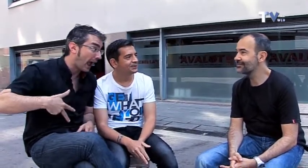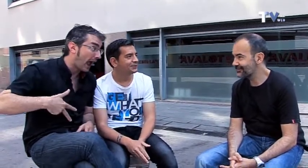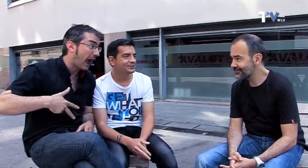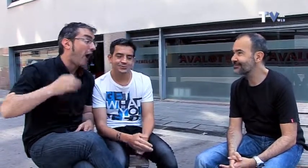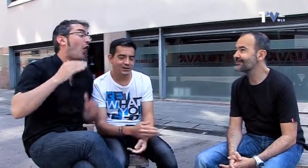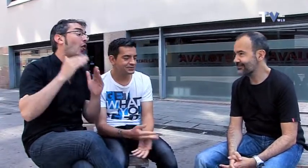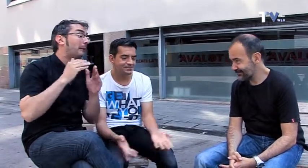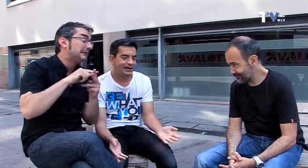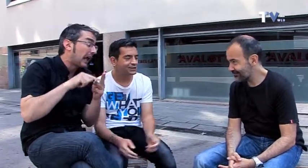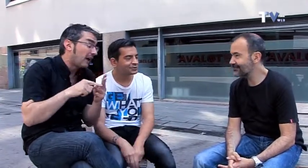casualidad.